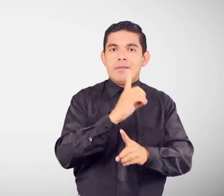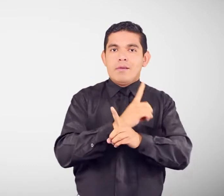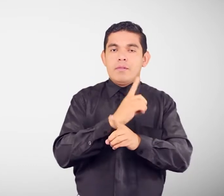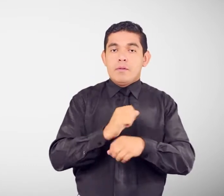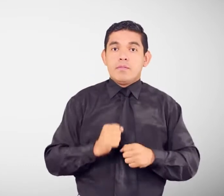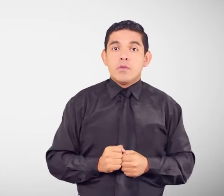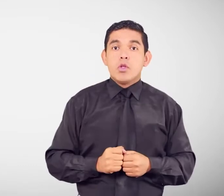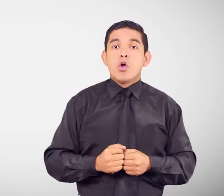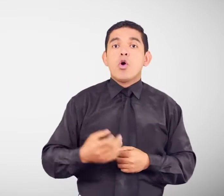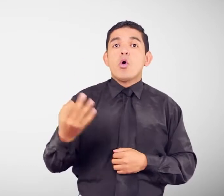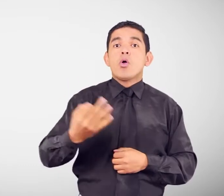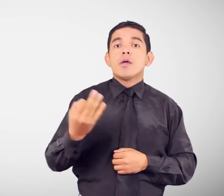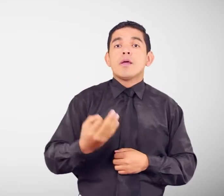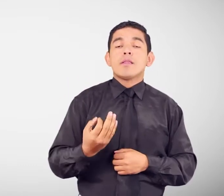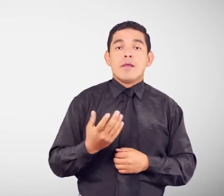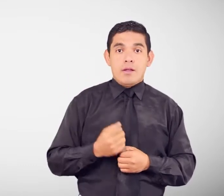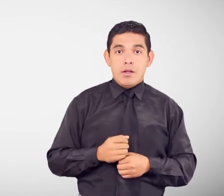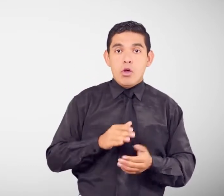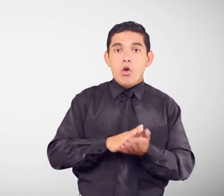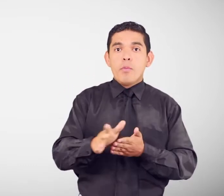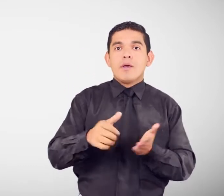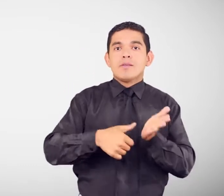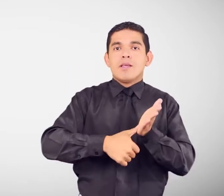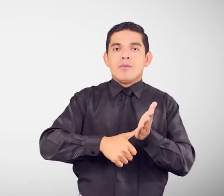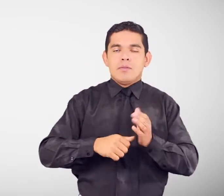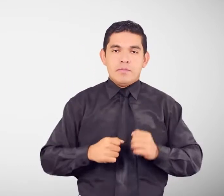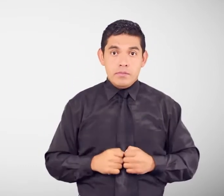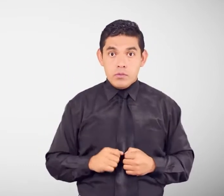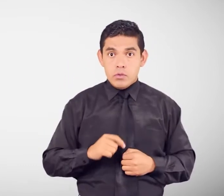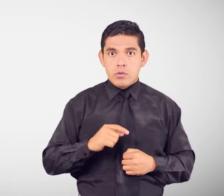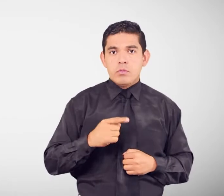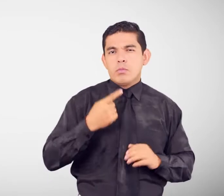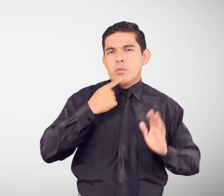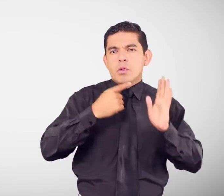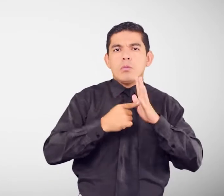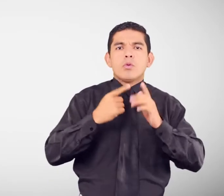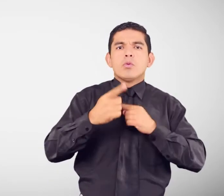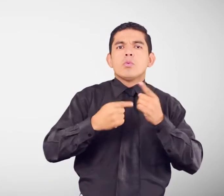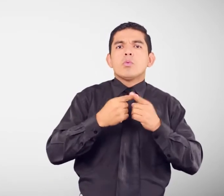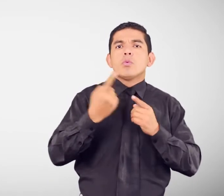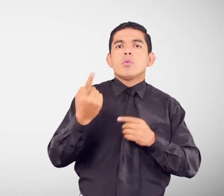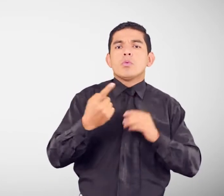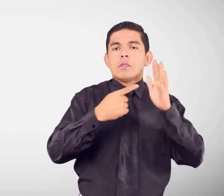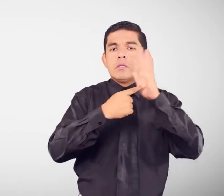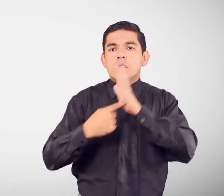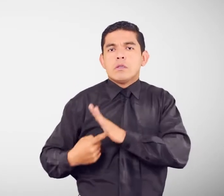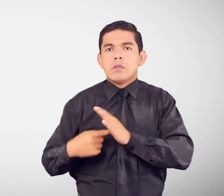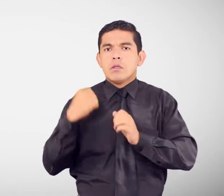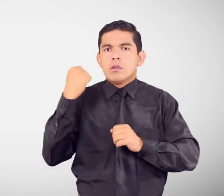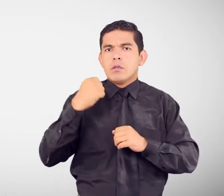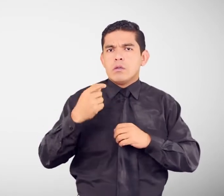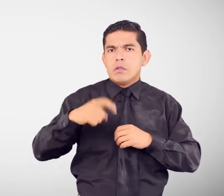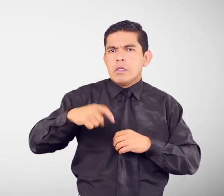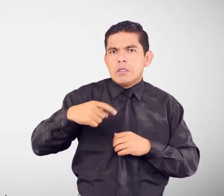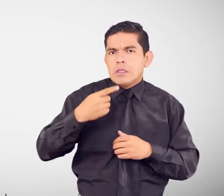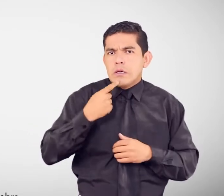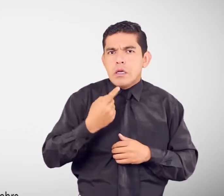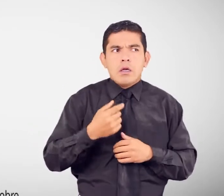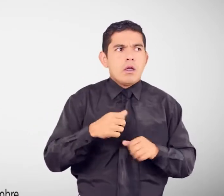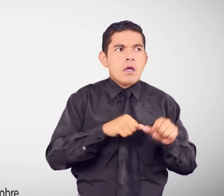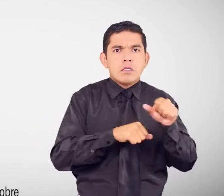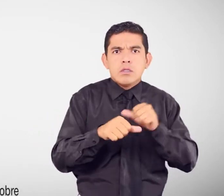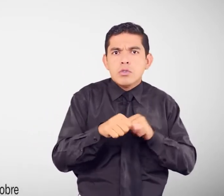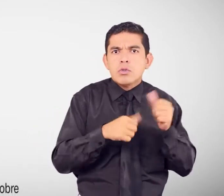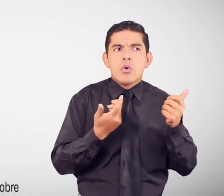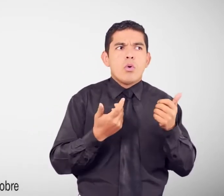Original y copia de la cédula. 6. tus derechos son vulnerados. Si necesitas asesoramiento jurídico